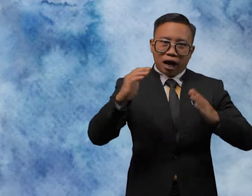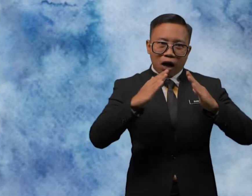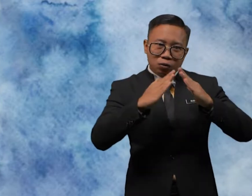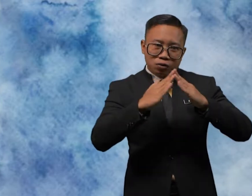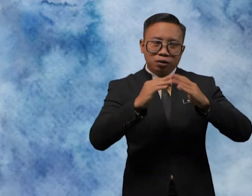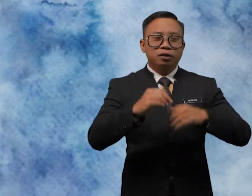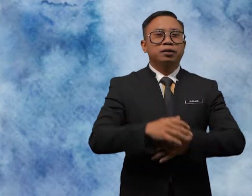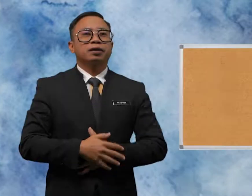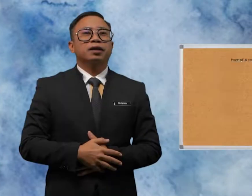house?